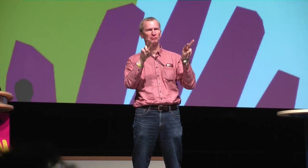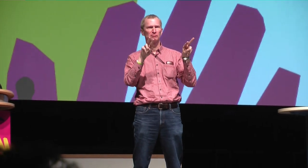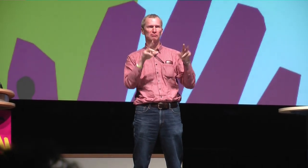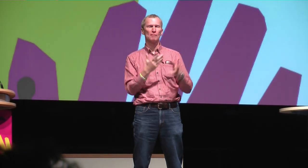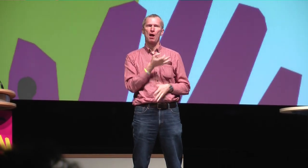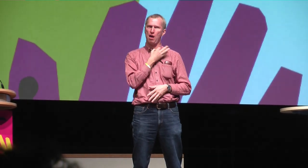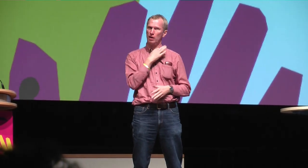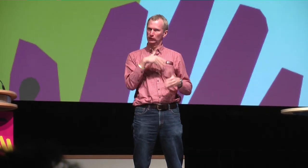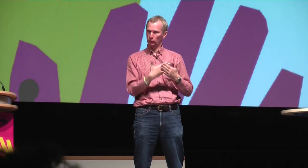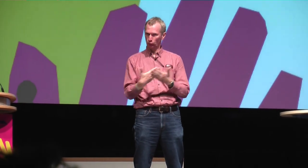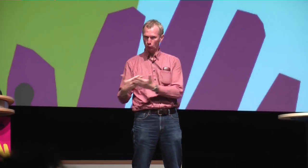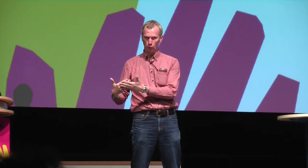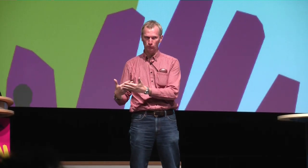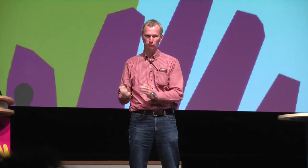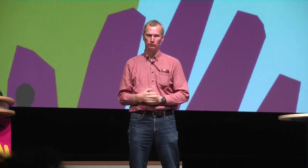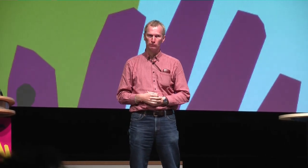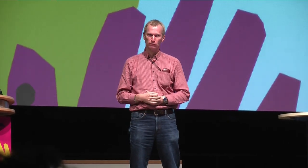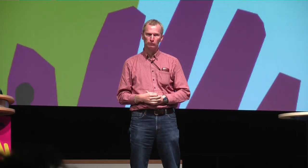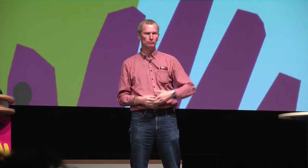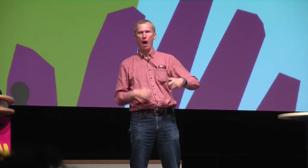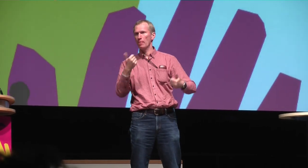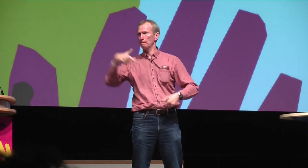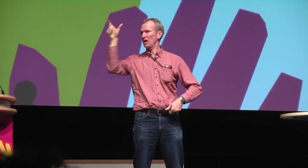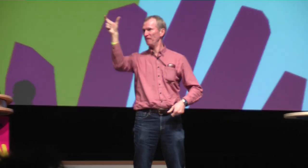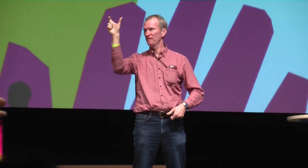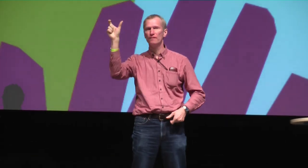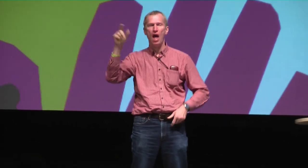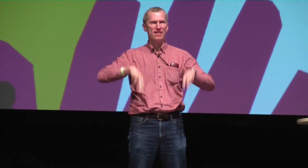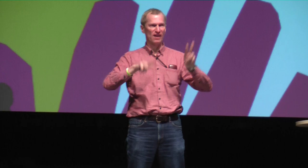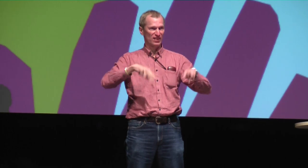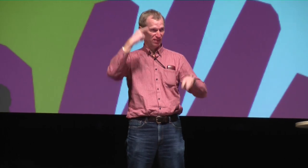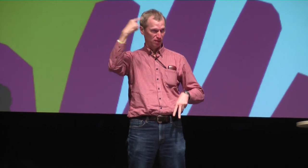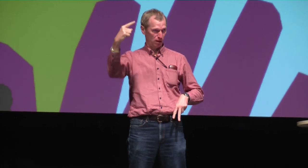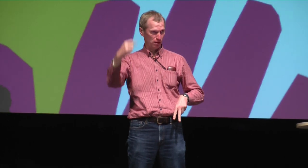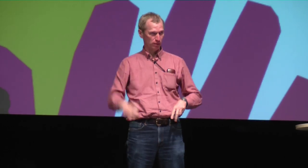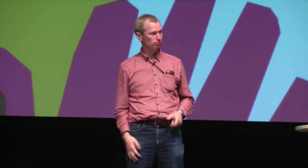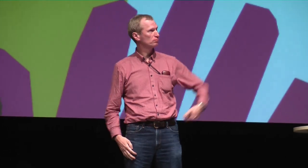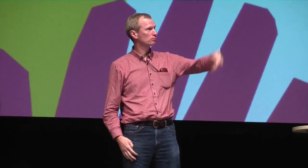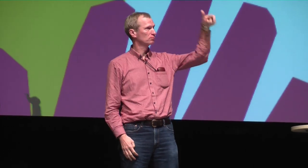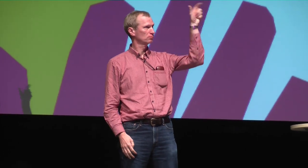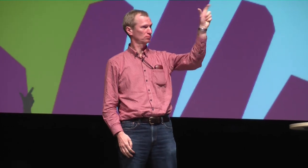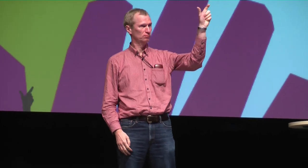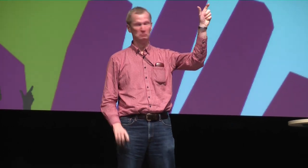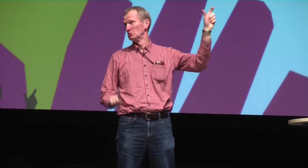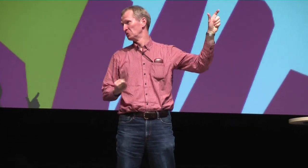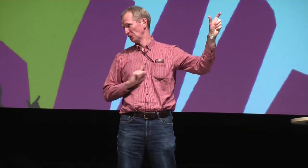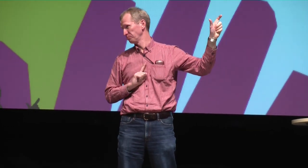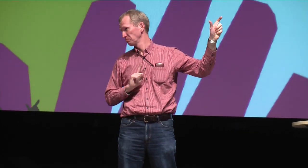Ich habe mir deinen Vortrag jetzt angeschaut und ich habe vieles davon auch mitnehmen